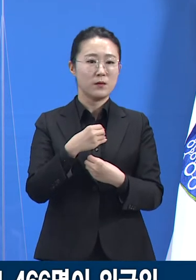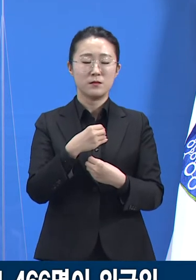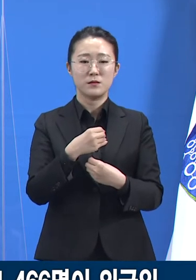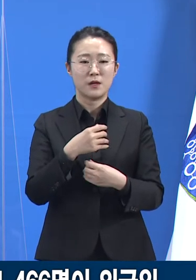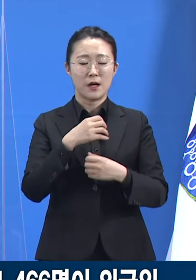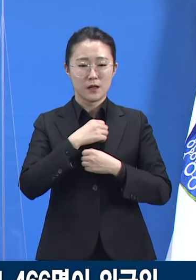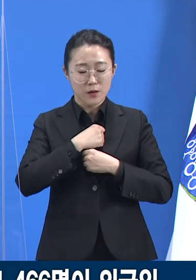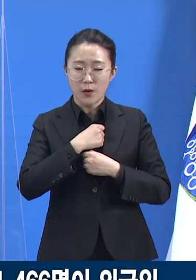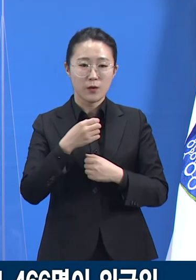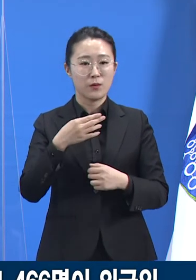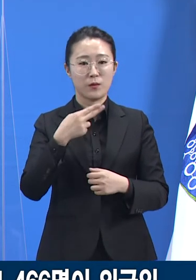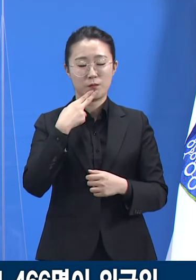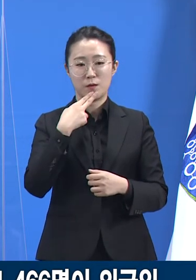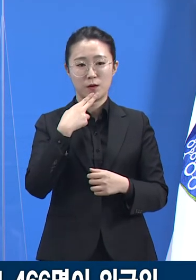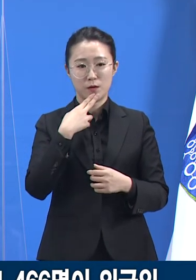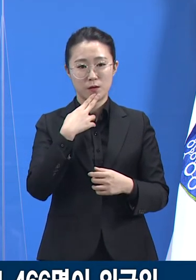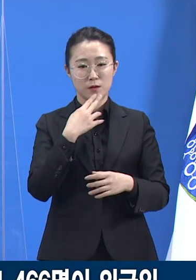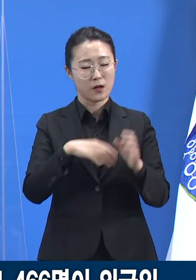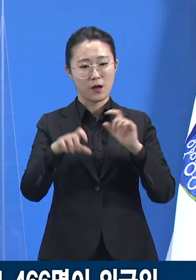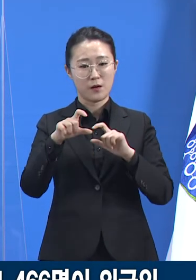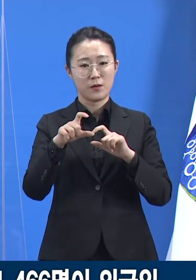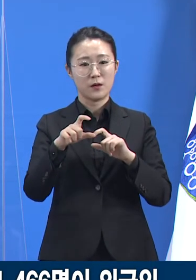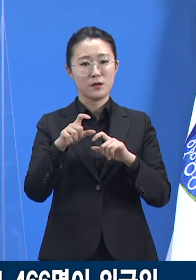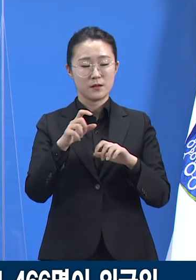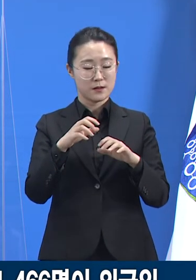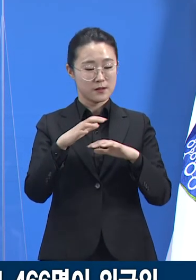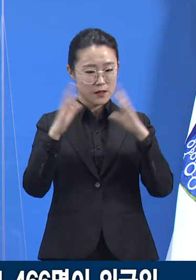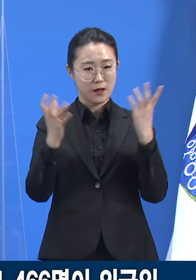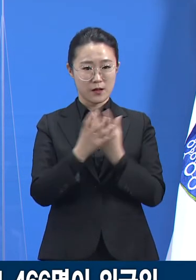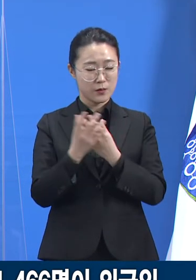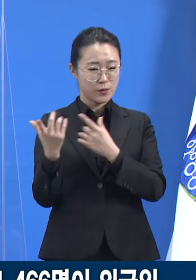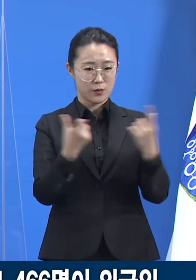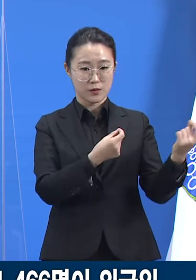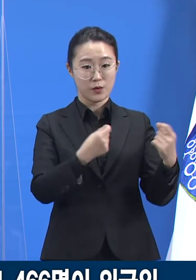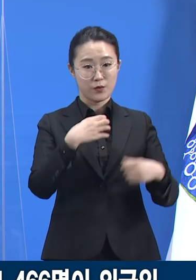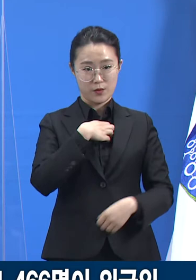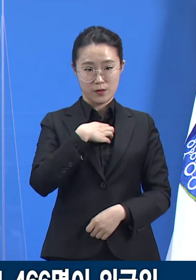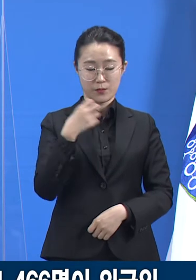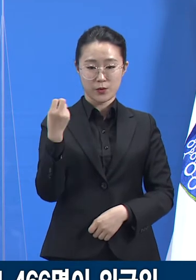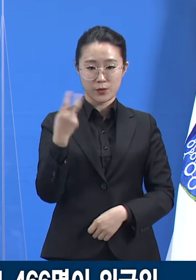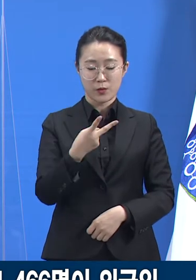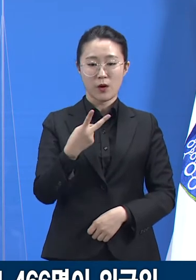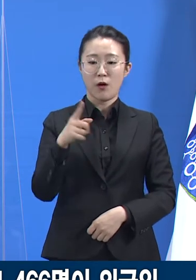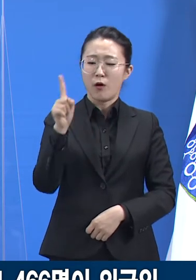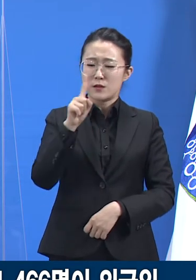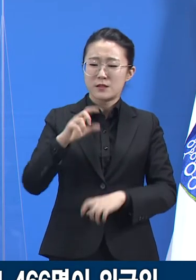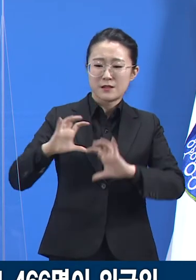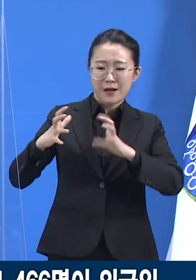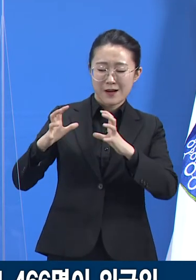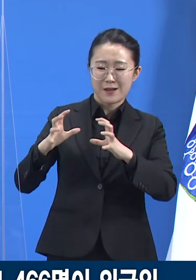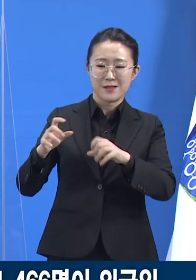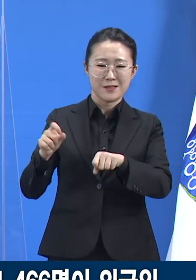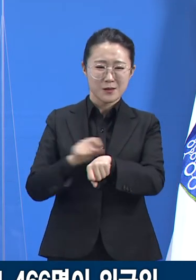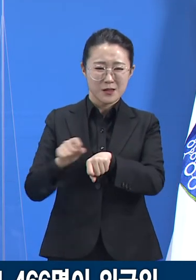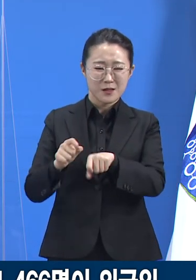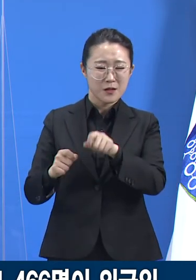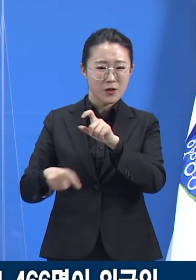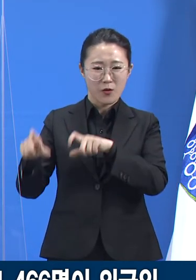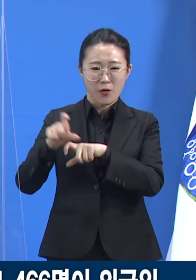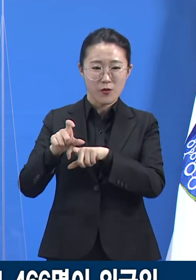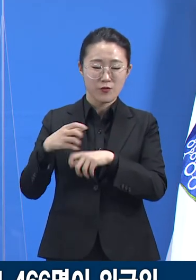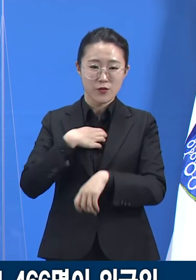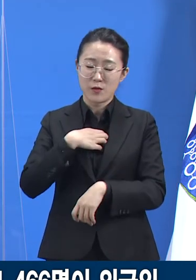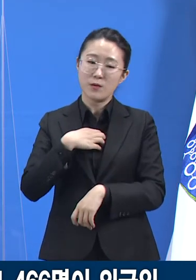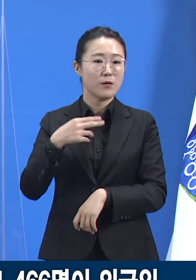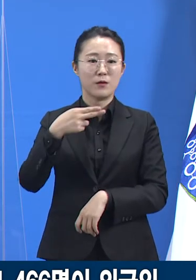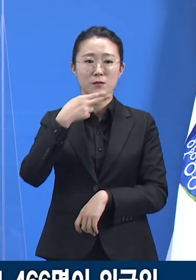특정하여 대비하는 것은 위험하다는 것을 알 수 있습니다. 3월에 돈의 어떤 지역에서 혹은 수도권 어느